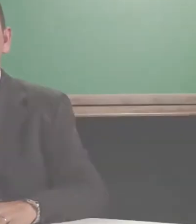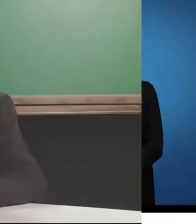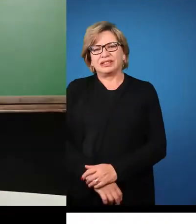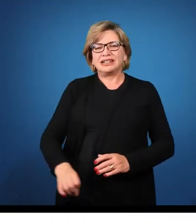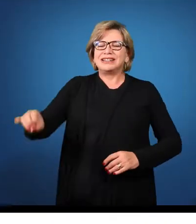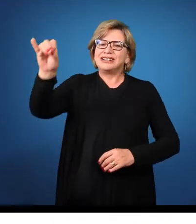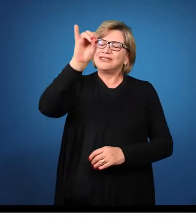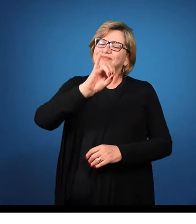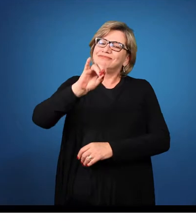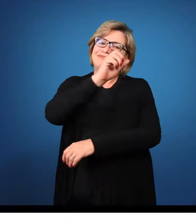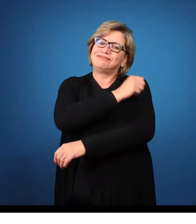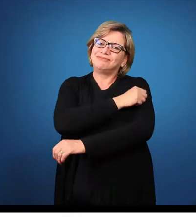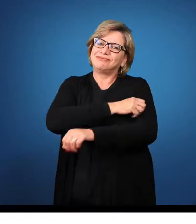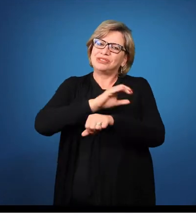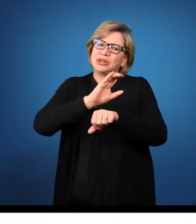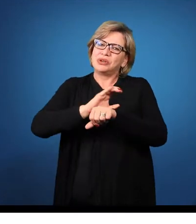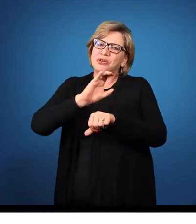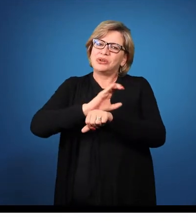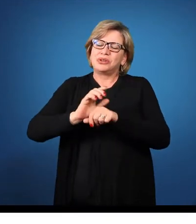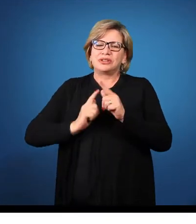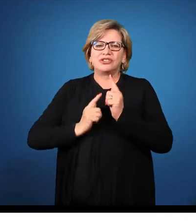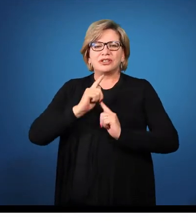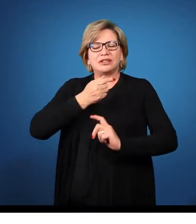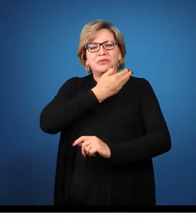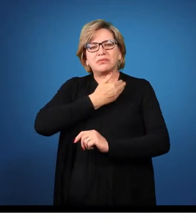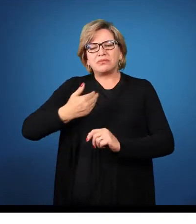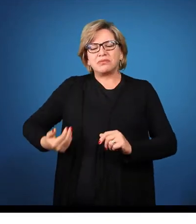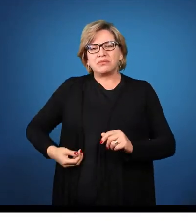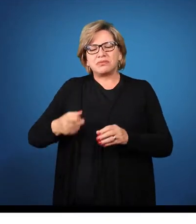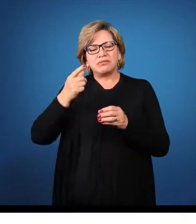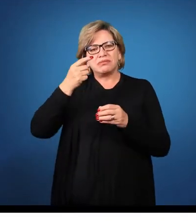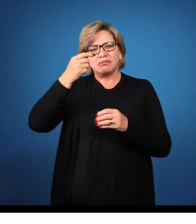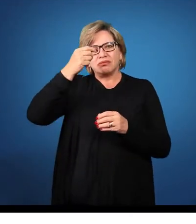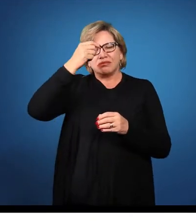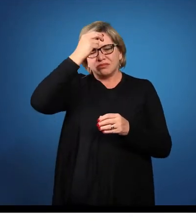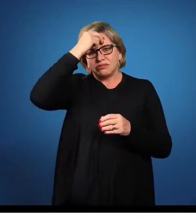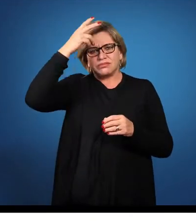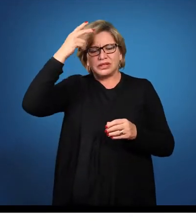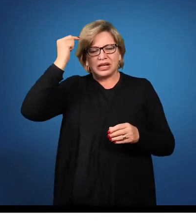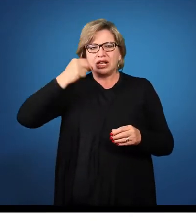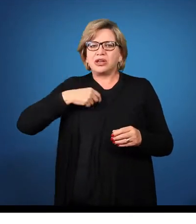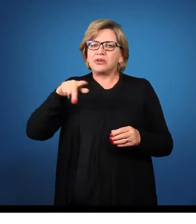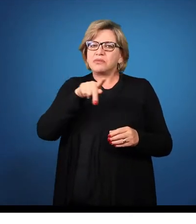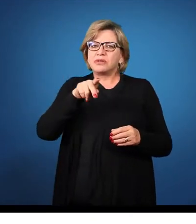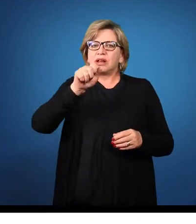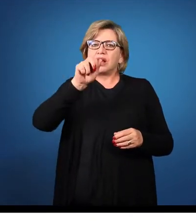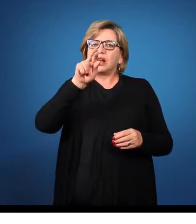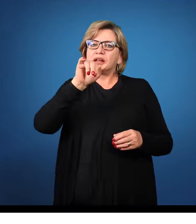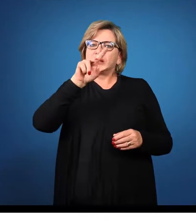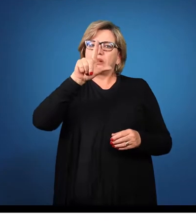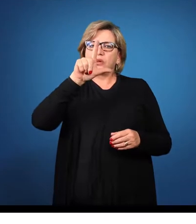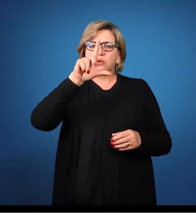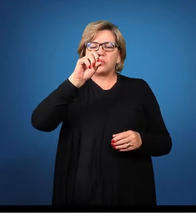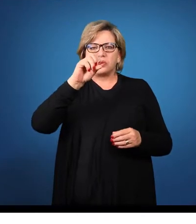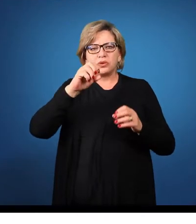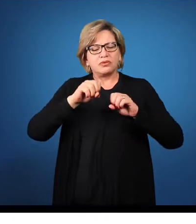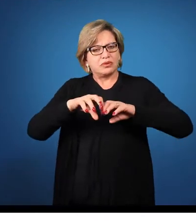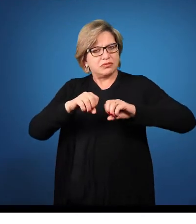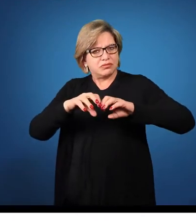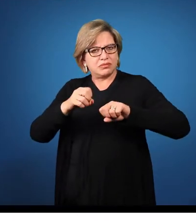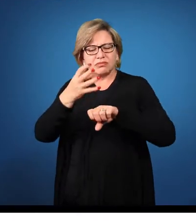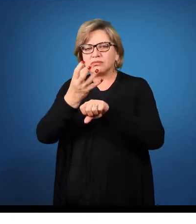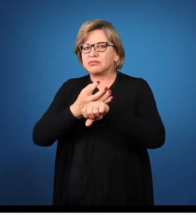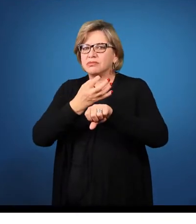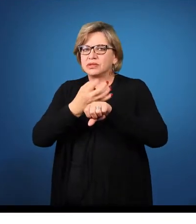Olá, acadêmicos do curso de Gestão Pública Municipal. Eu sou o professor Arildo Ferreira e vou trabalhar com vocês